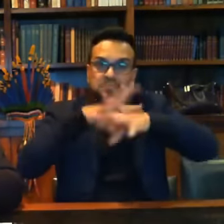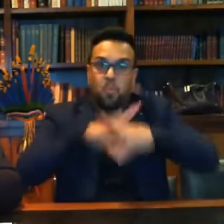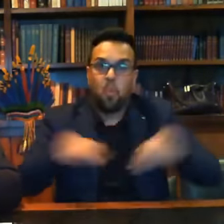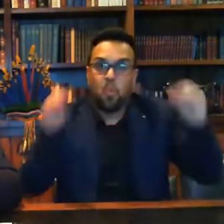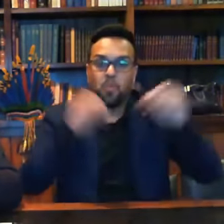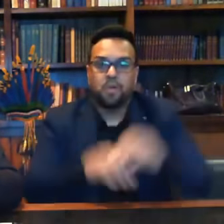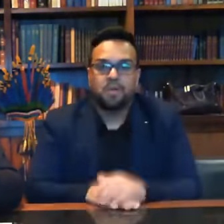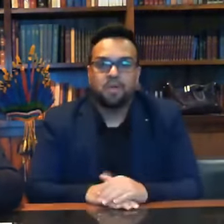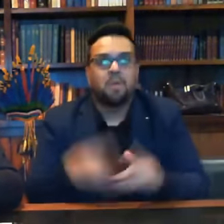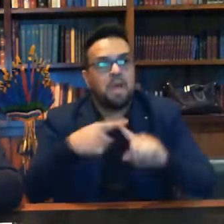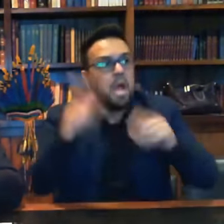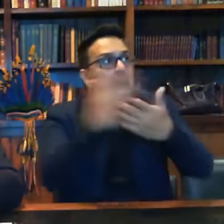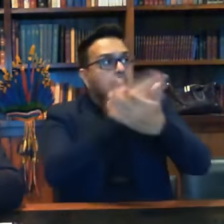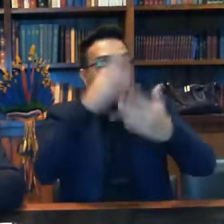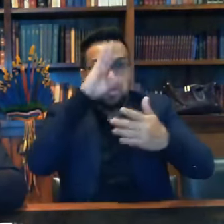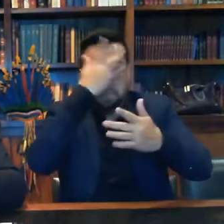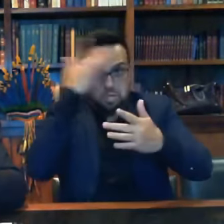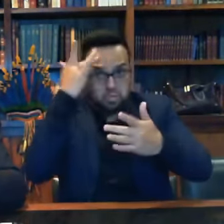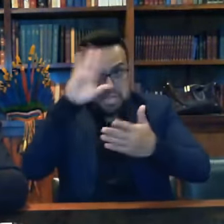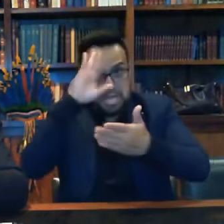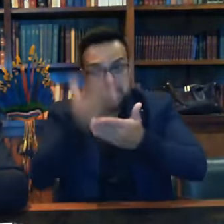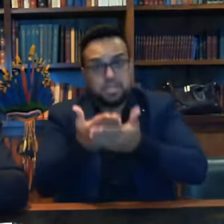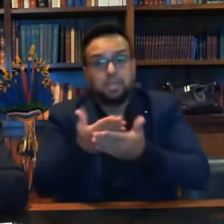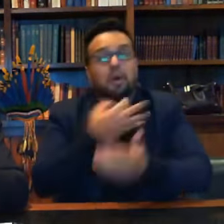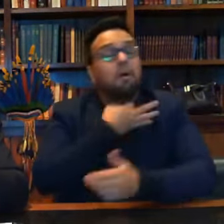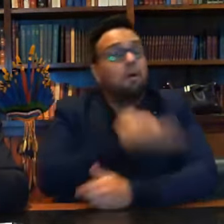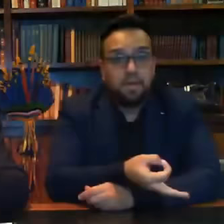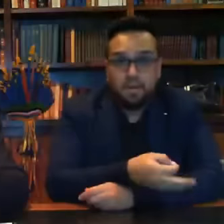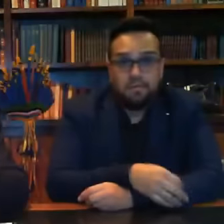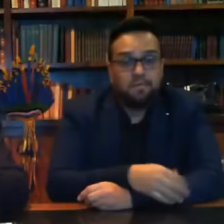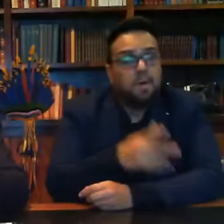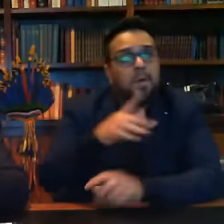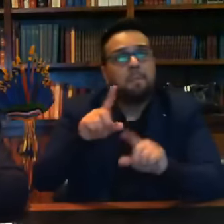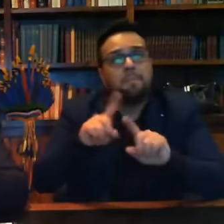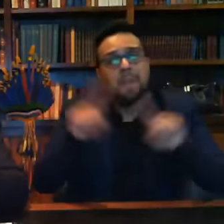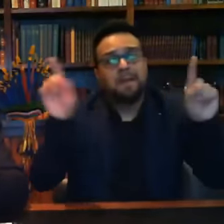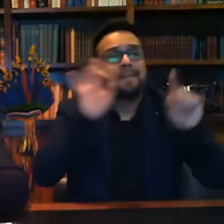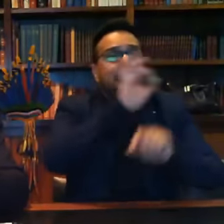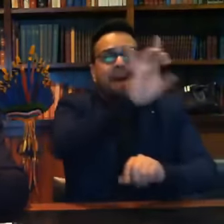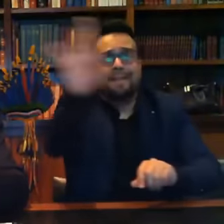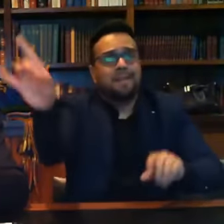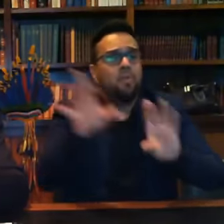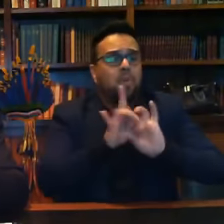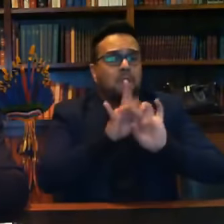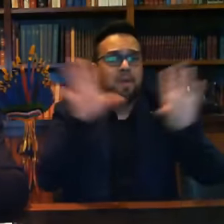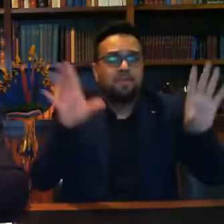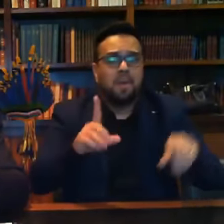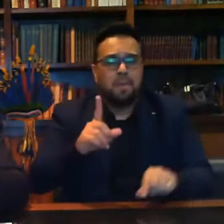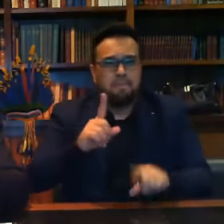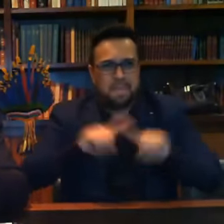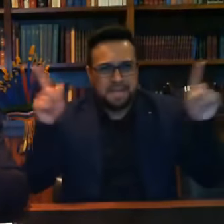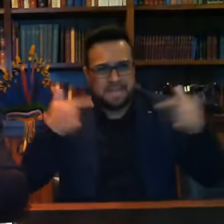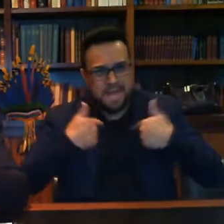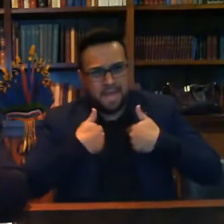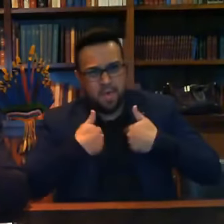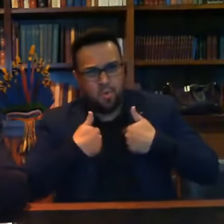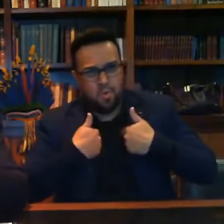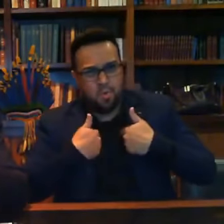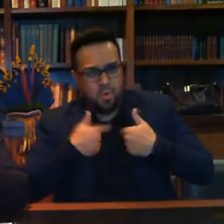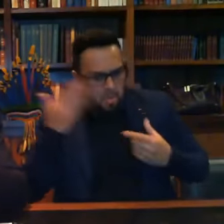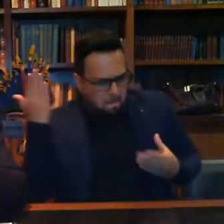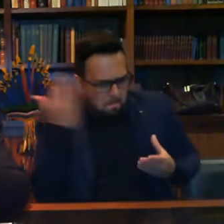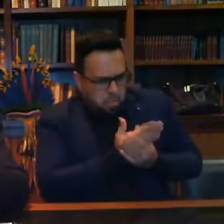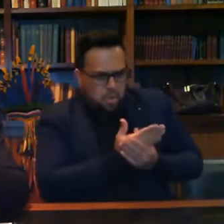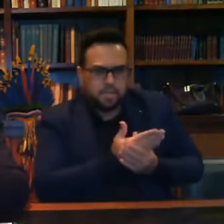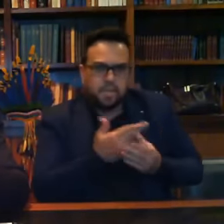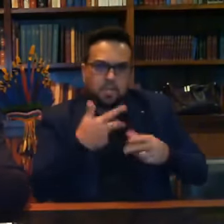quem acredita em coisas que para mim são terríveis, não, ele acredita que ele me entender, mas eu, indiciado por charlatanismo e